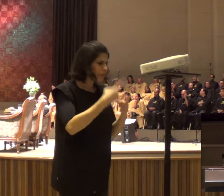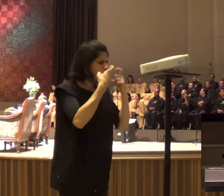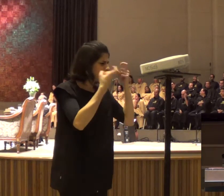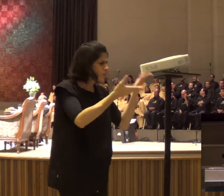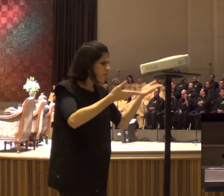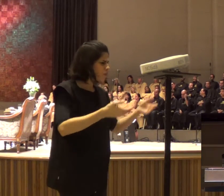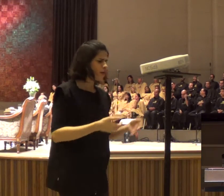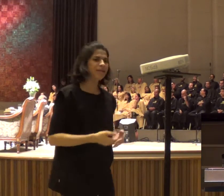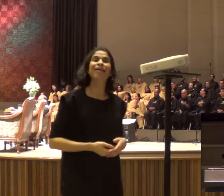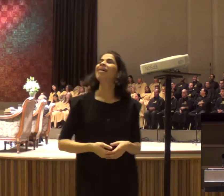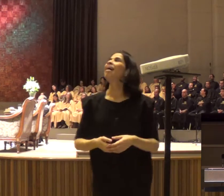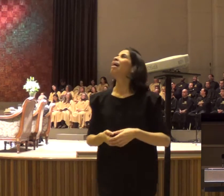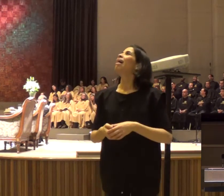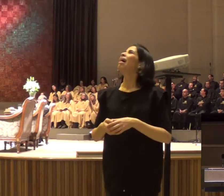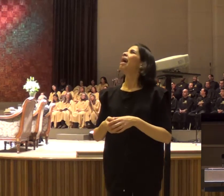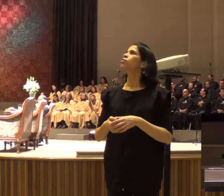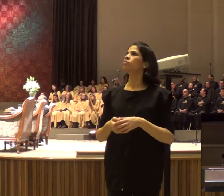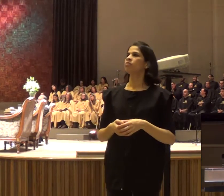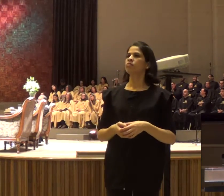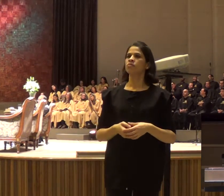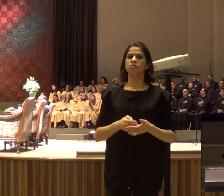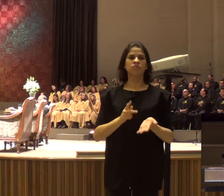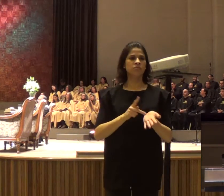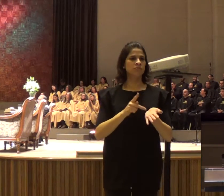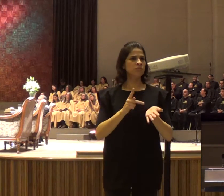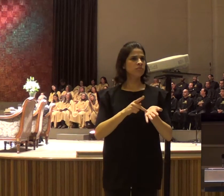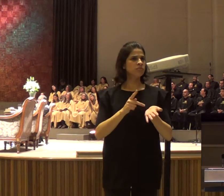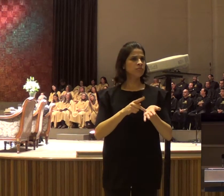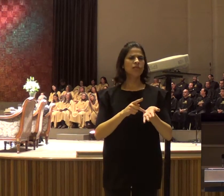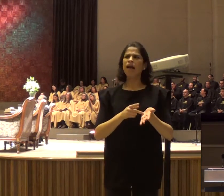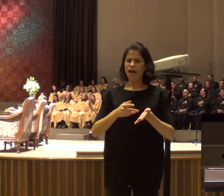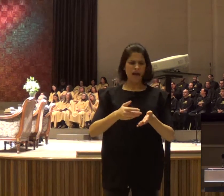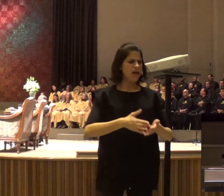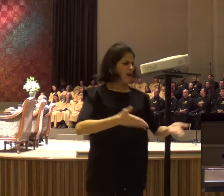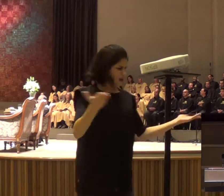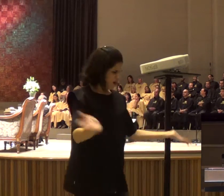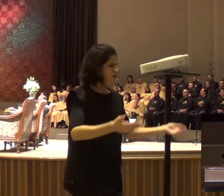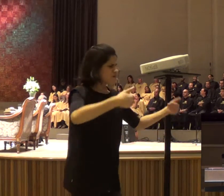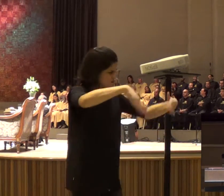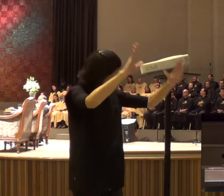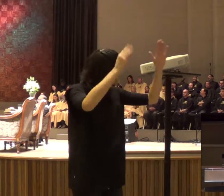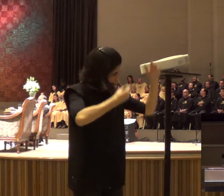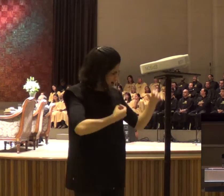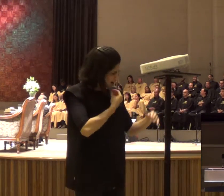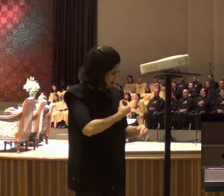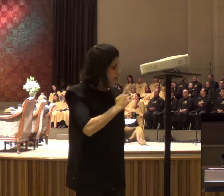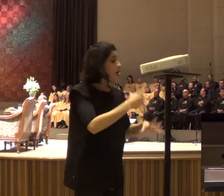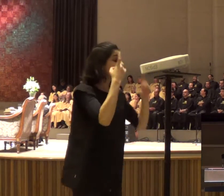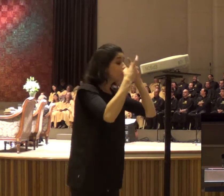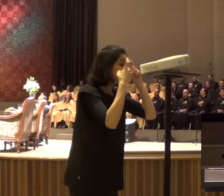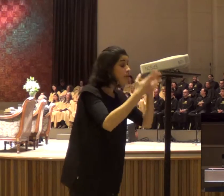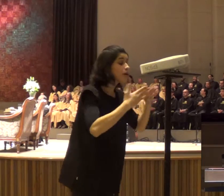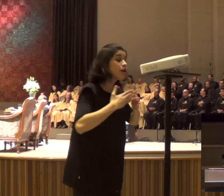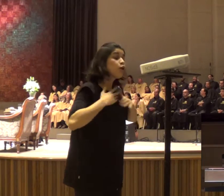É, não é Senhor? Então, levanta daí, olha para frente, e segue a tua vida, eu sou o Senhor, da tua vida,